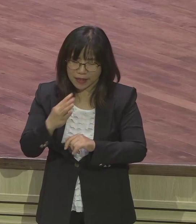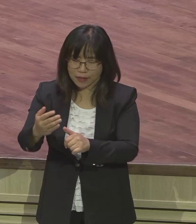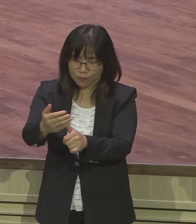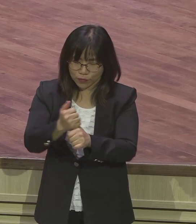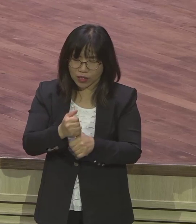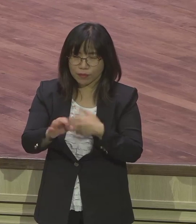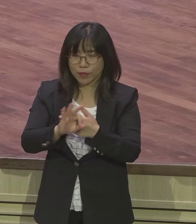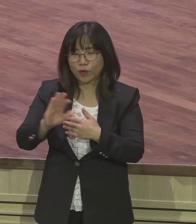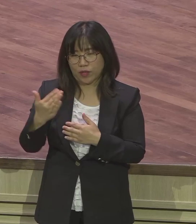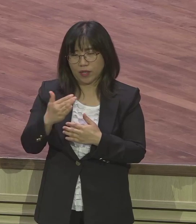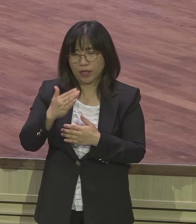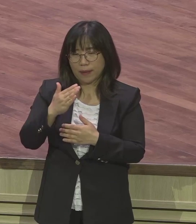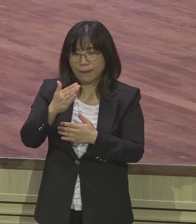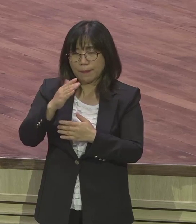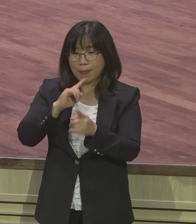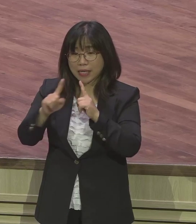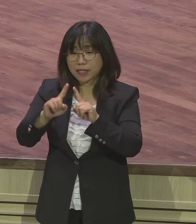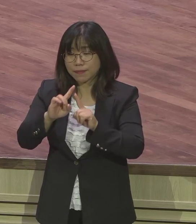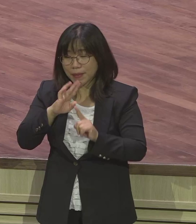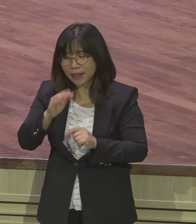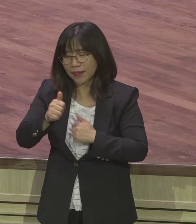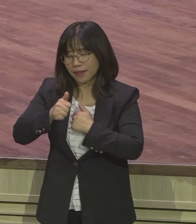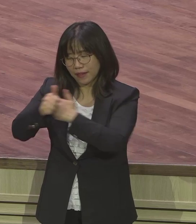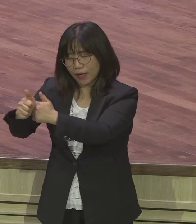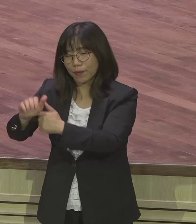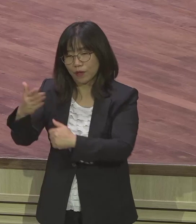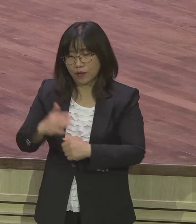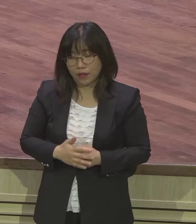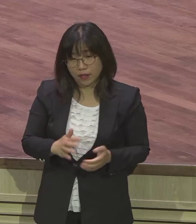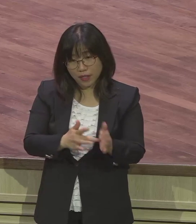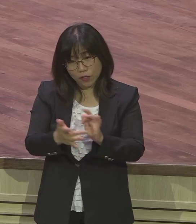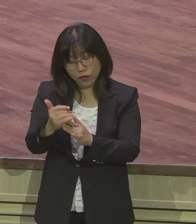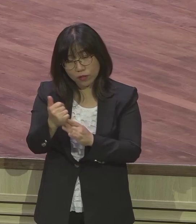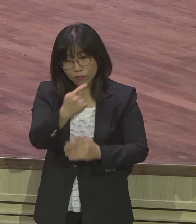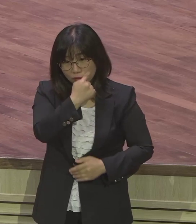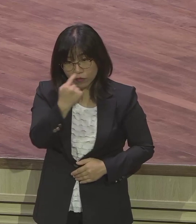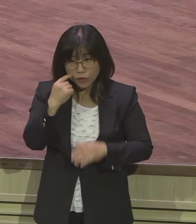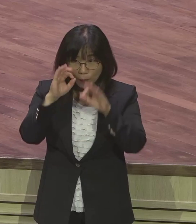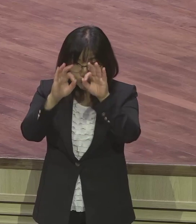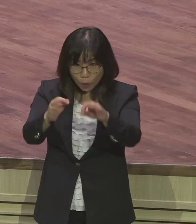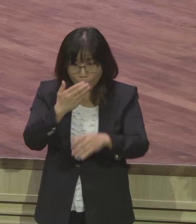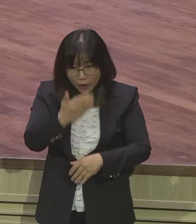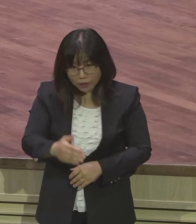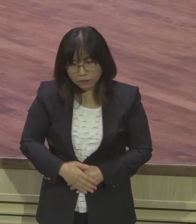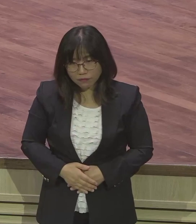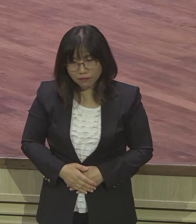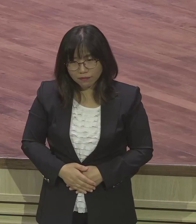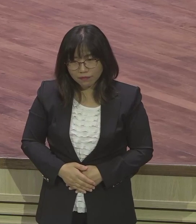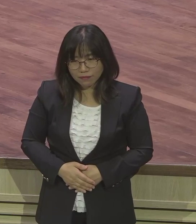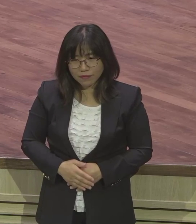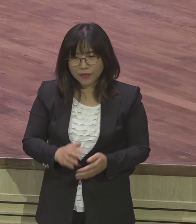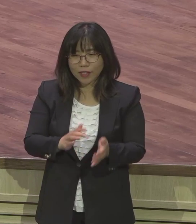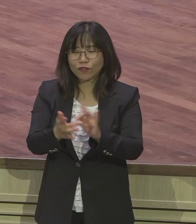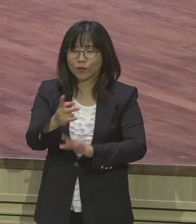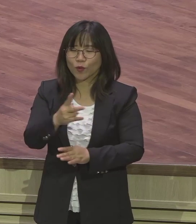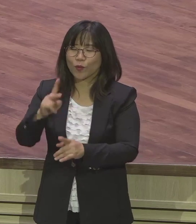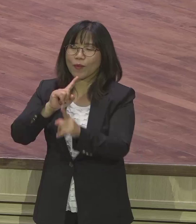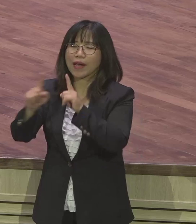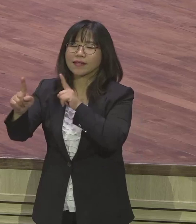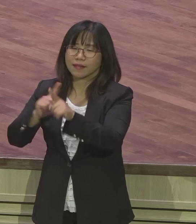따라가라는 것입니다 예수의 눈에 보여요 예수님이 말씀이에요 말씀 내 생각과